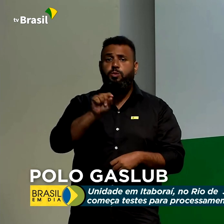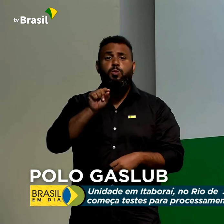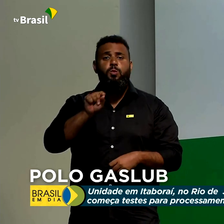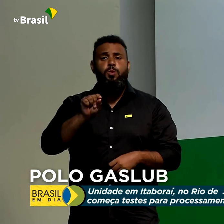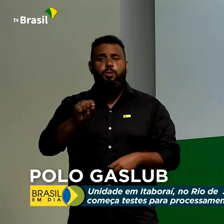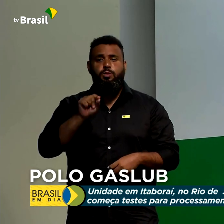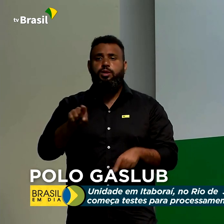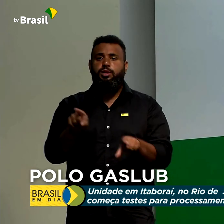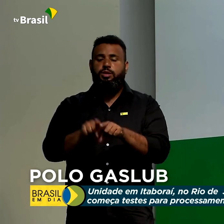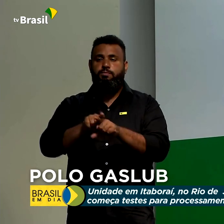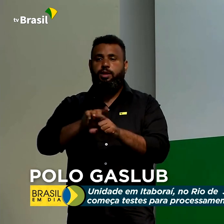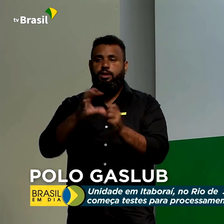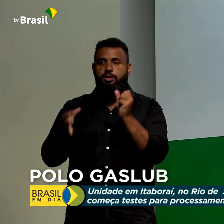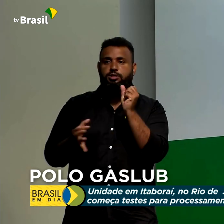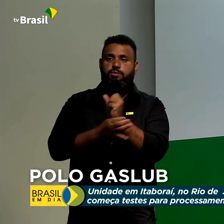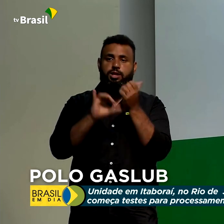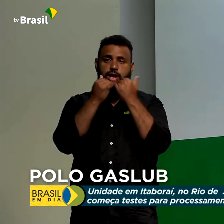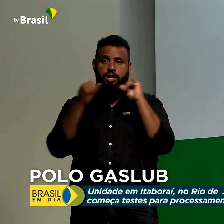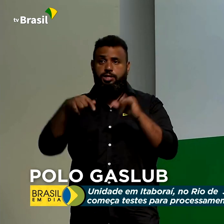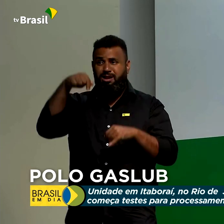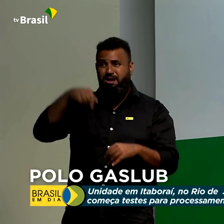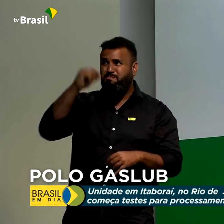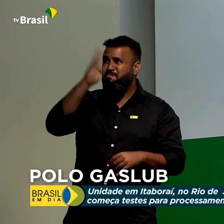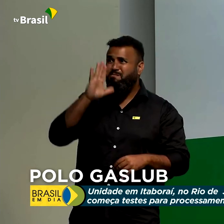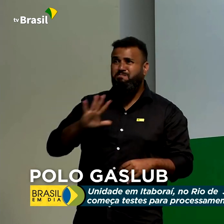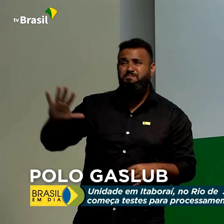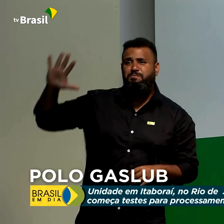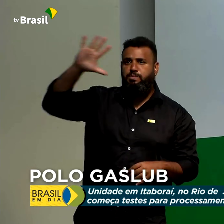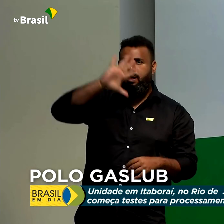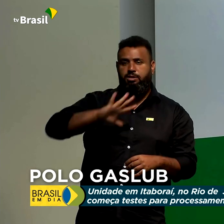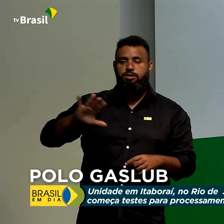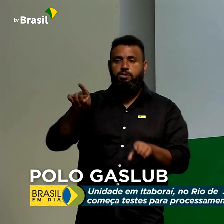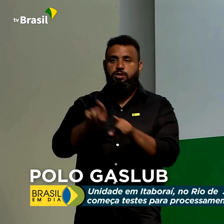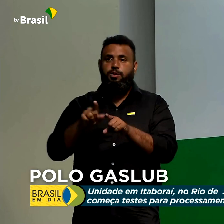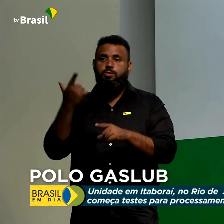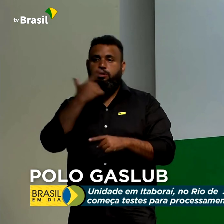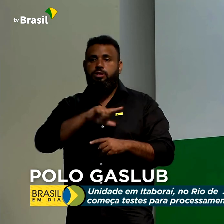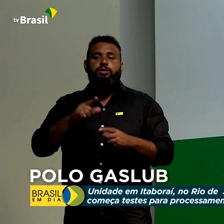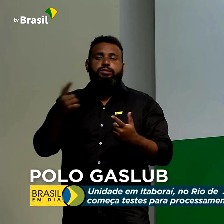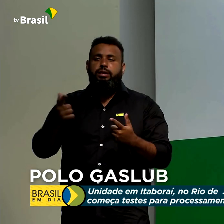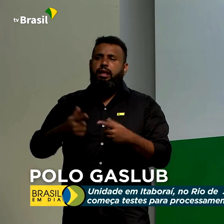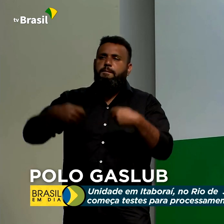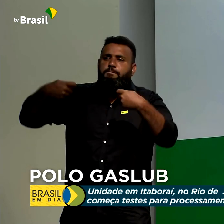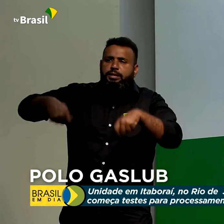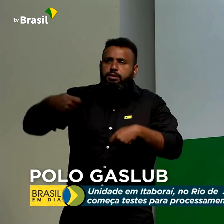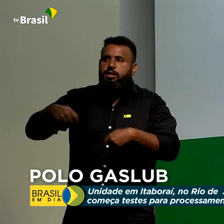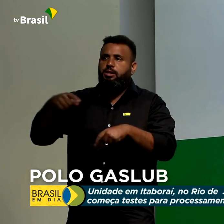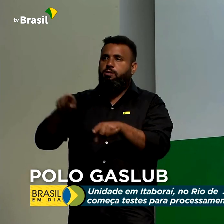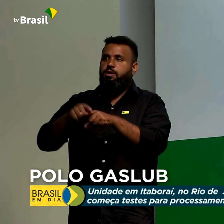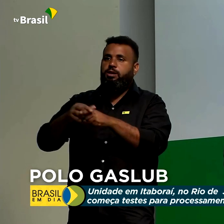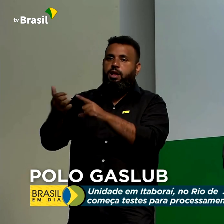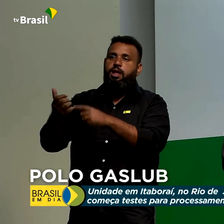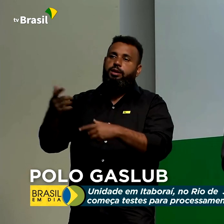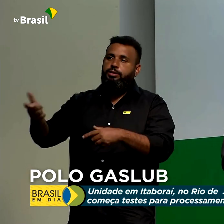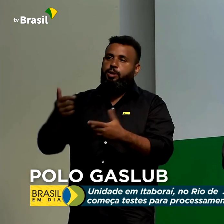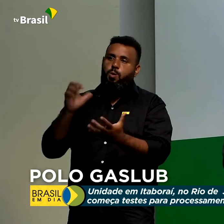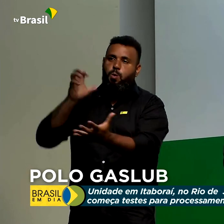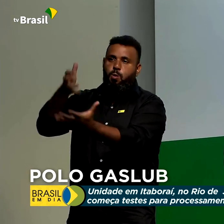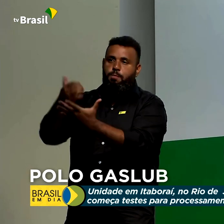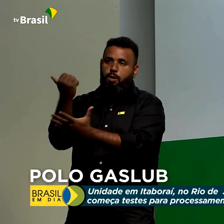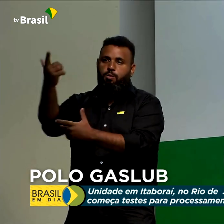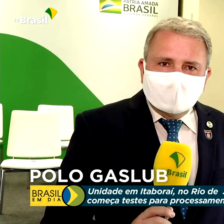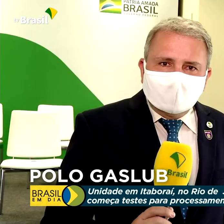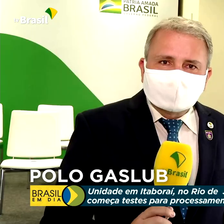segurança energética nacional, reduzindo ainda mais nossa dependência em relação à importação de gás